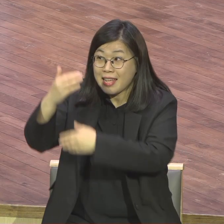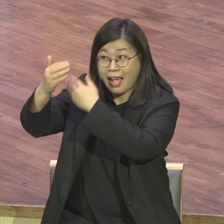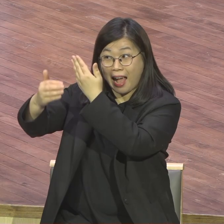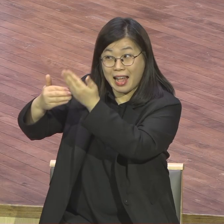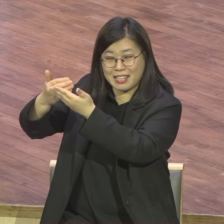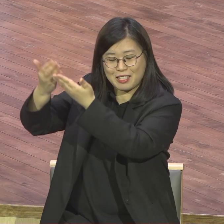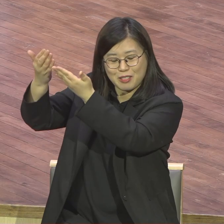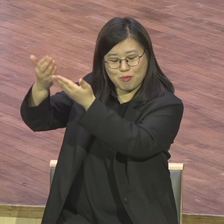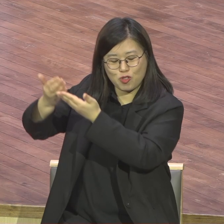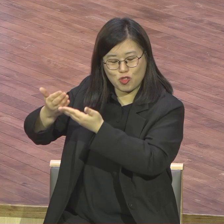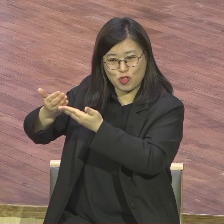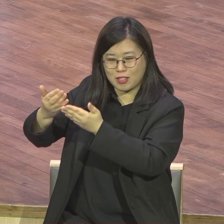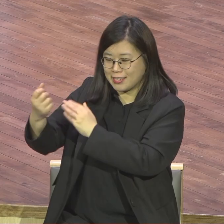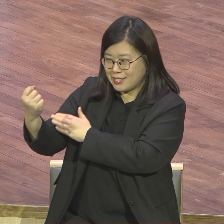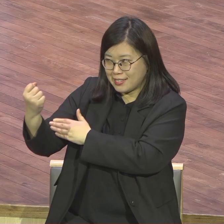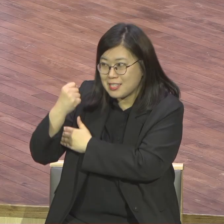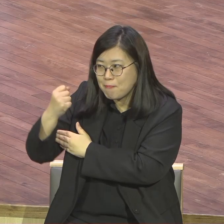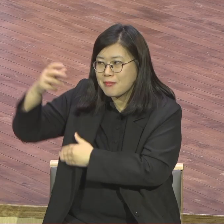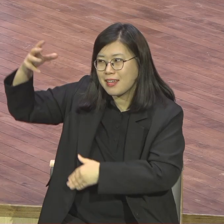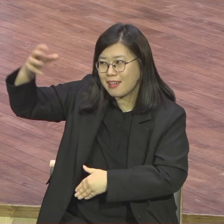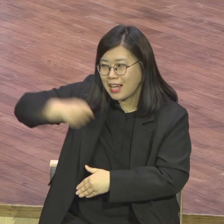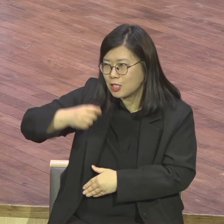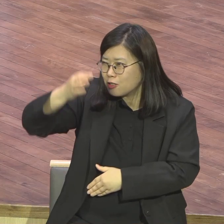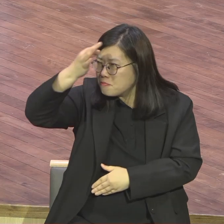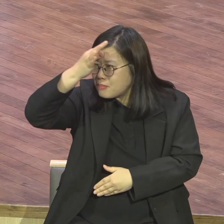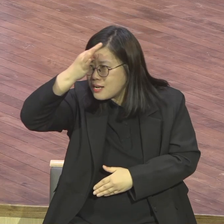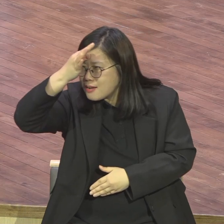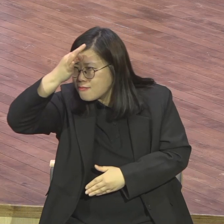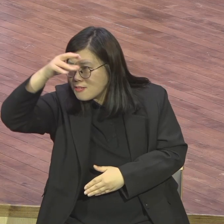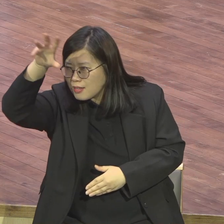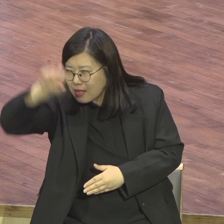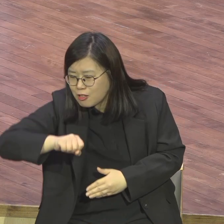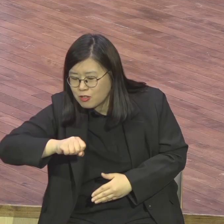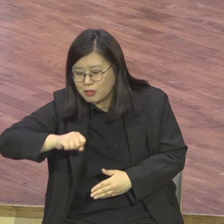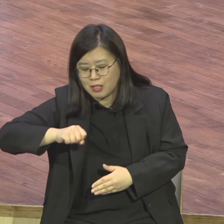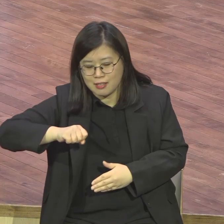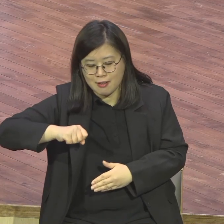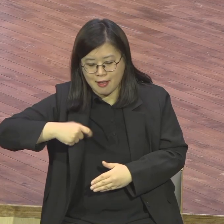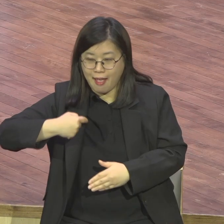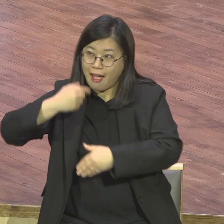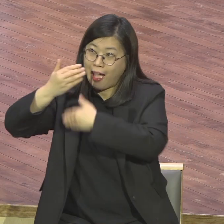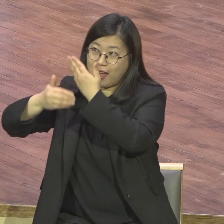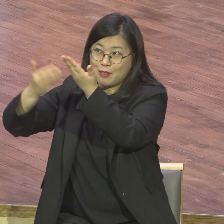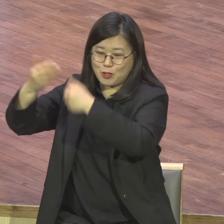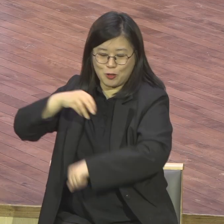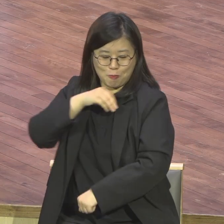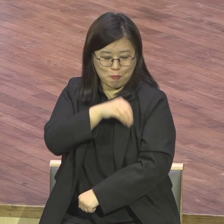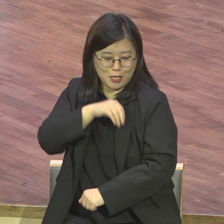파워 헤븐이 탈렌트 가지고 헤븐이 미션을 실현해 나가자는 얘기에요